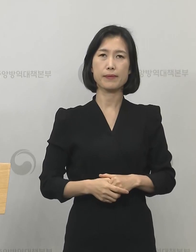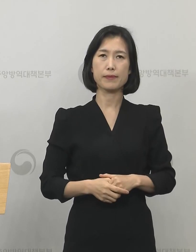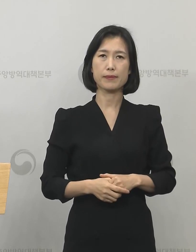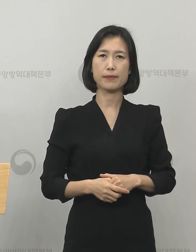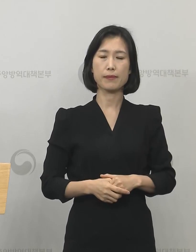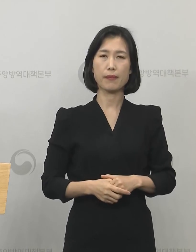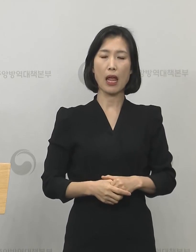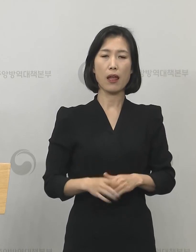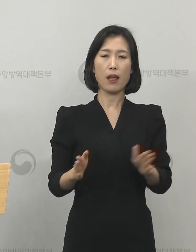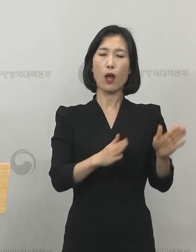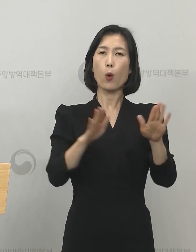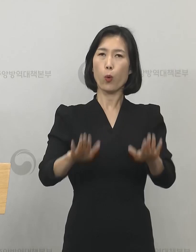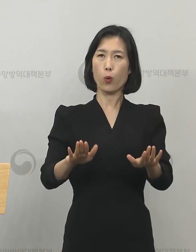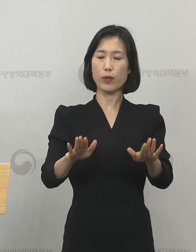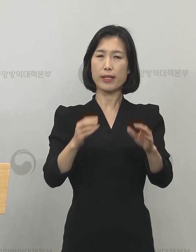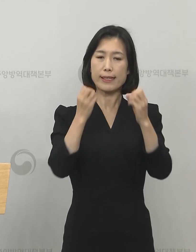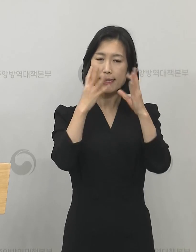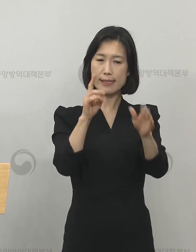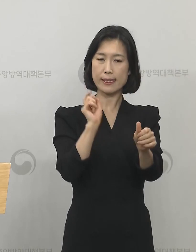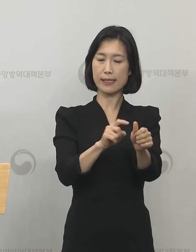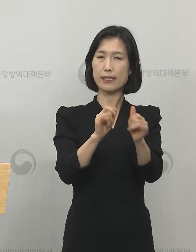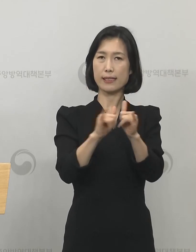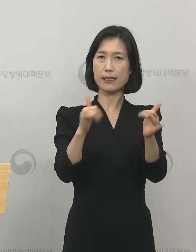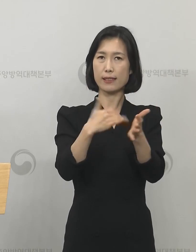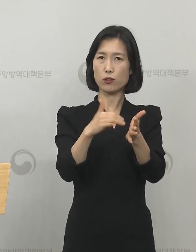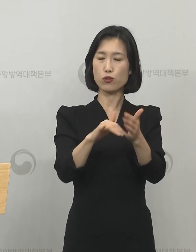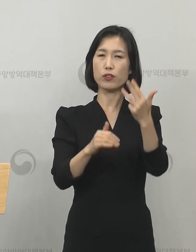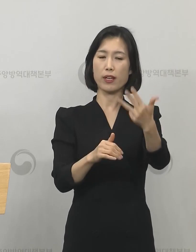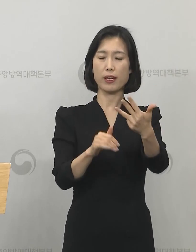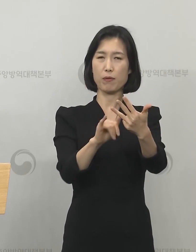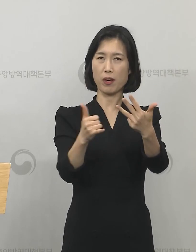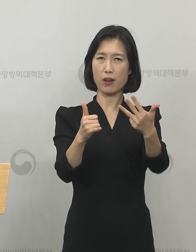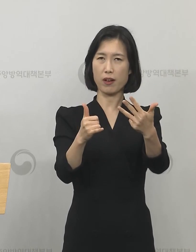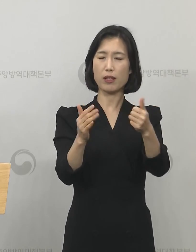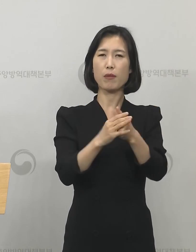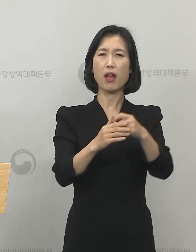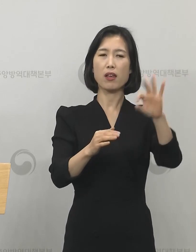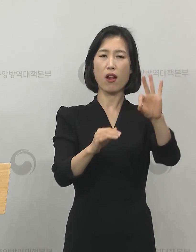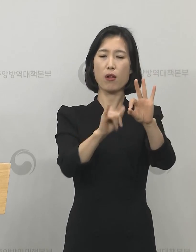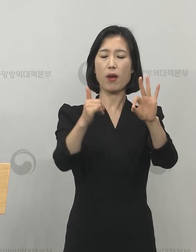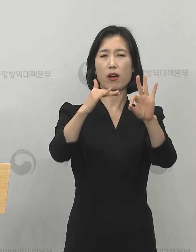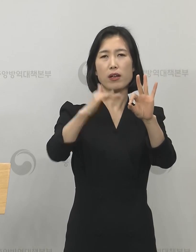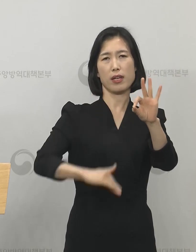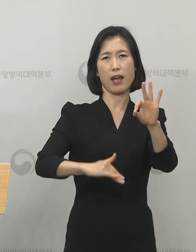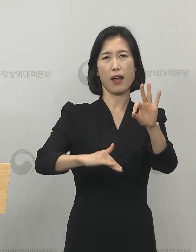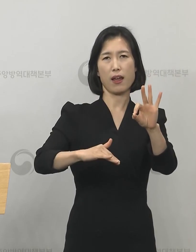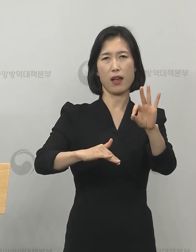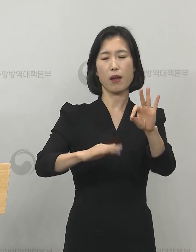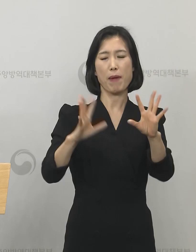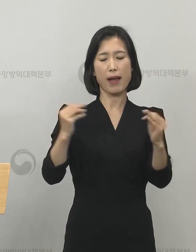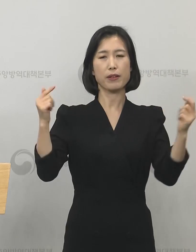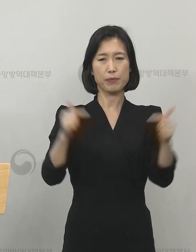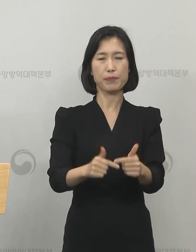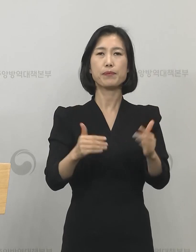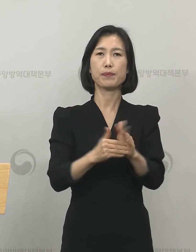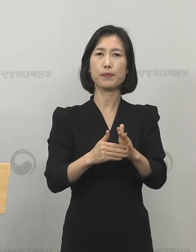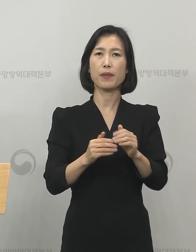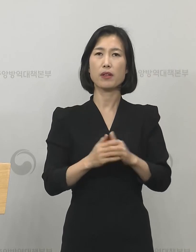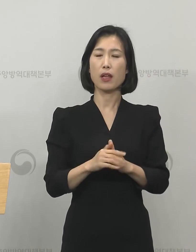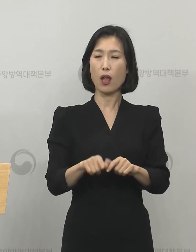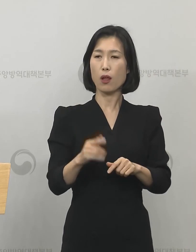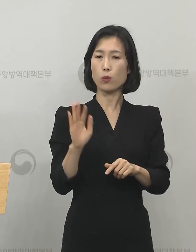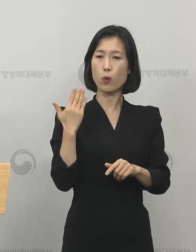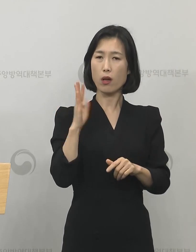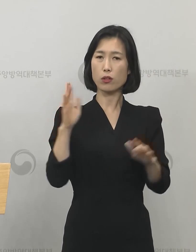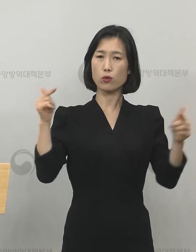오늘은 신규 확진자 수가 8명으로 10명 이하로 감소하였습니다. 이러한